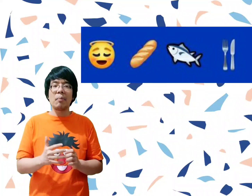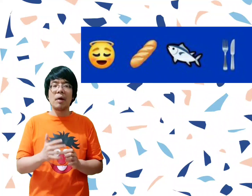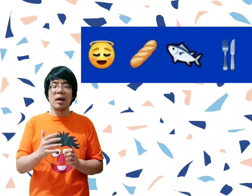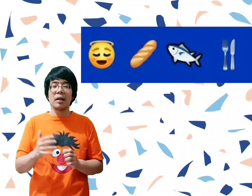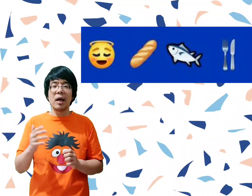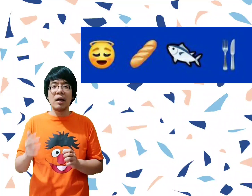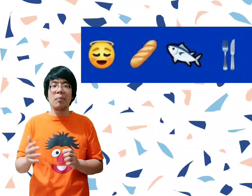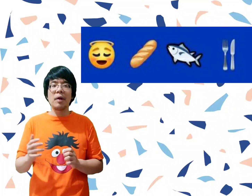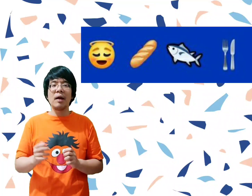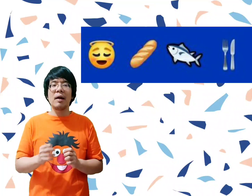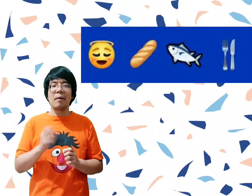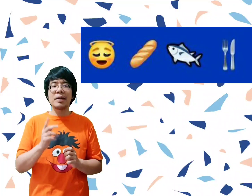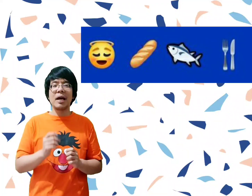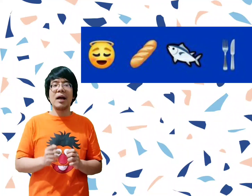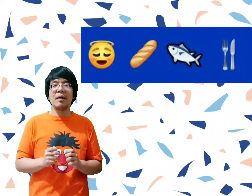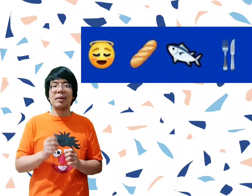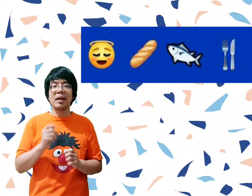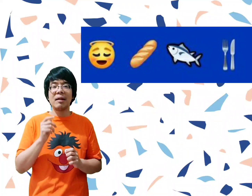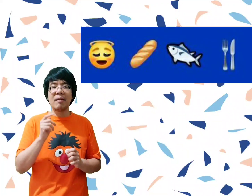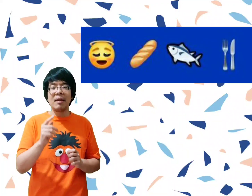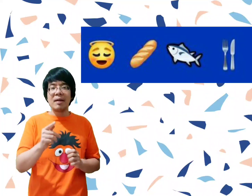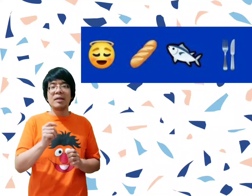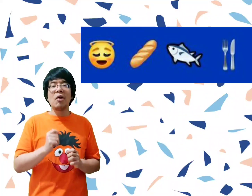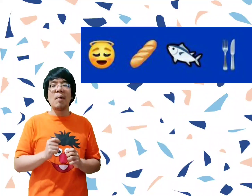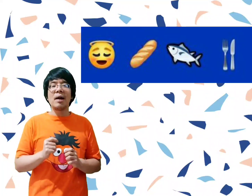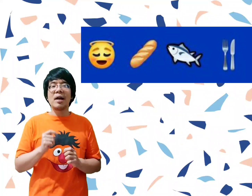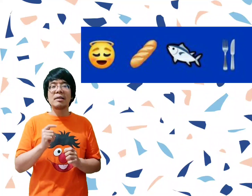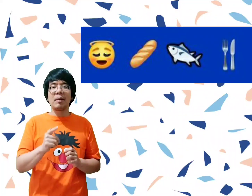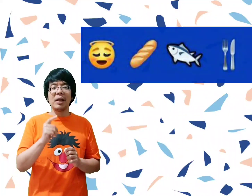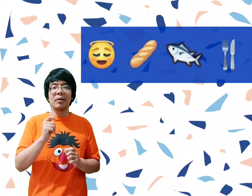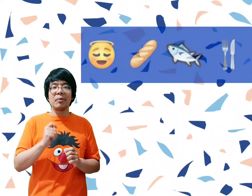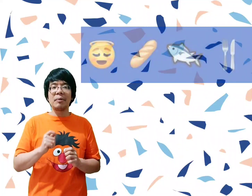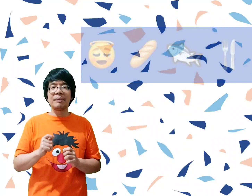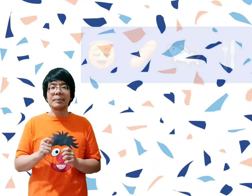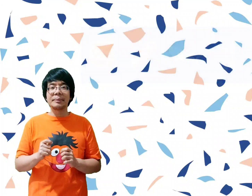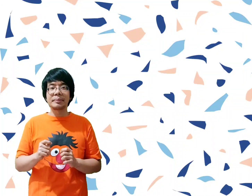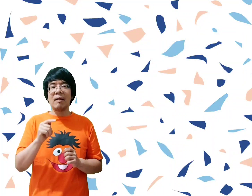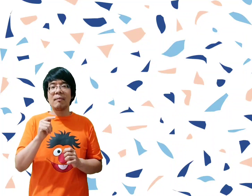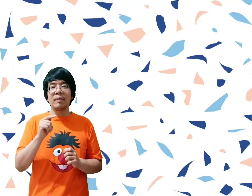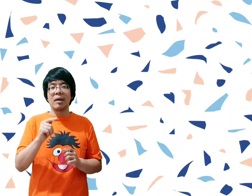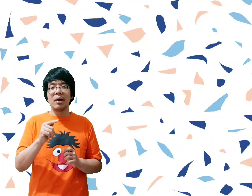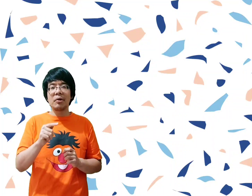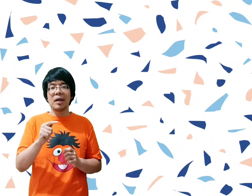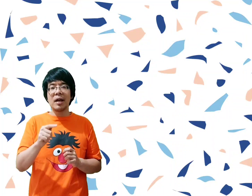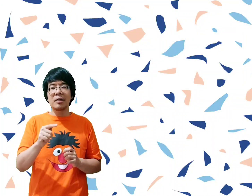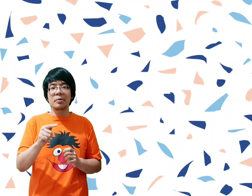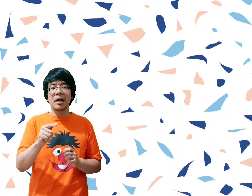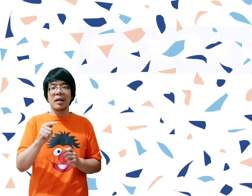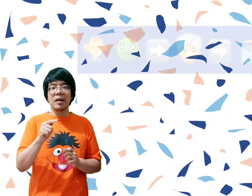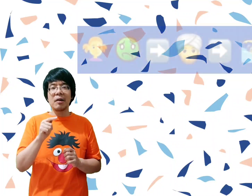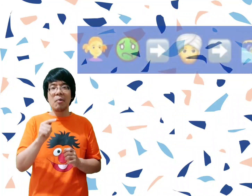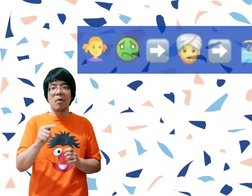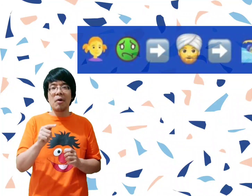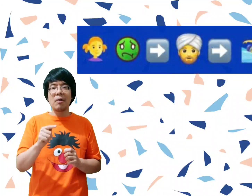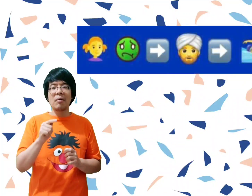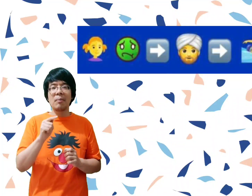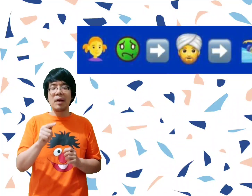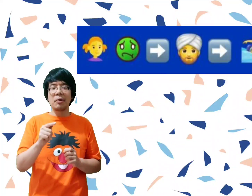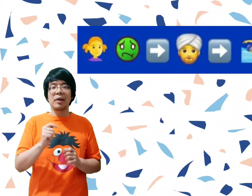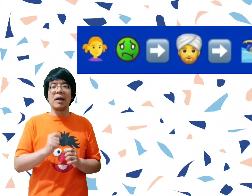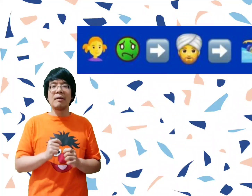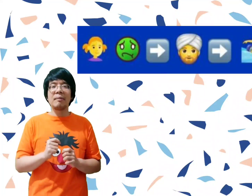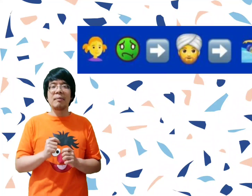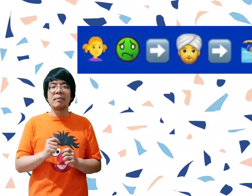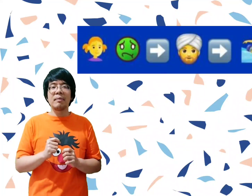Ada yang enggak lima ribu, ada yang tiga ribu ya. Enggak masalah. Yang penting jawabannya seperti itu. Nah, yang berikutnya ini agak susah nih. Nomor